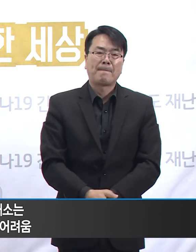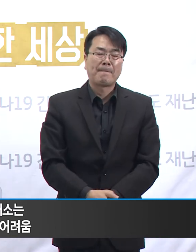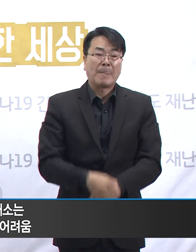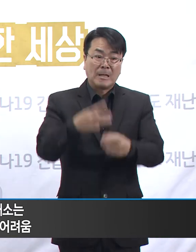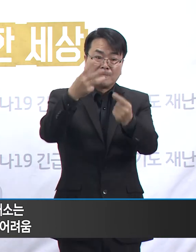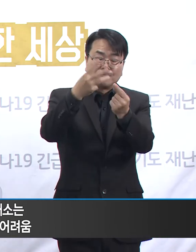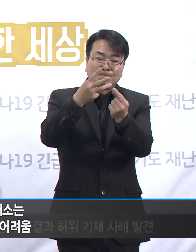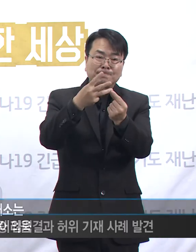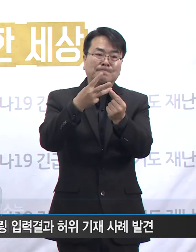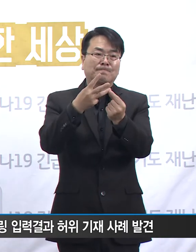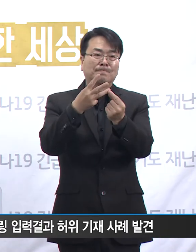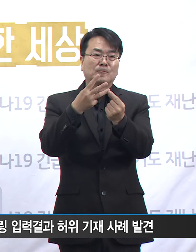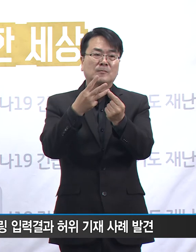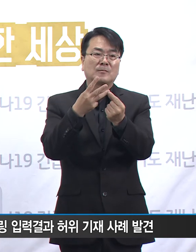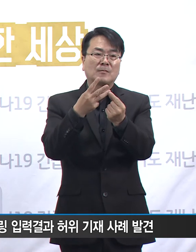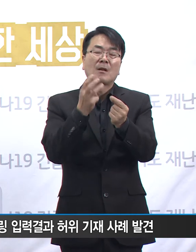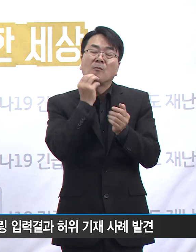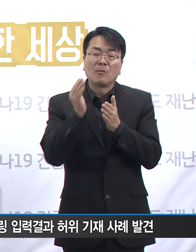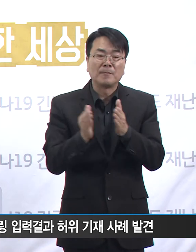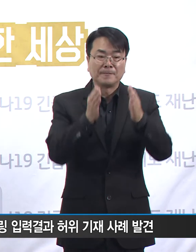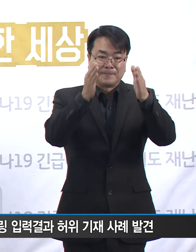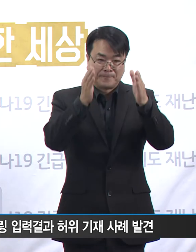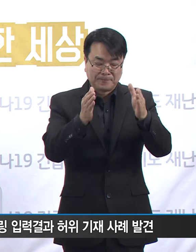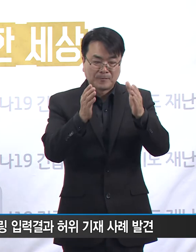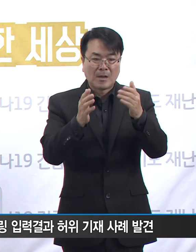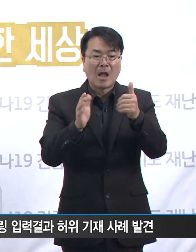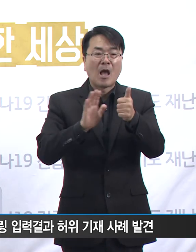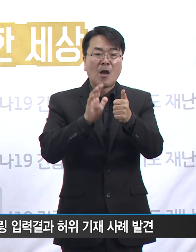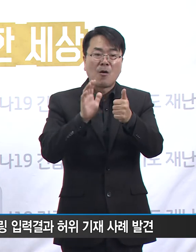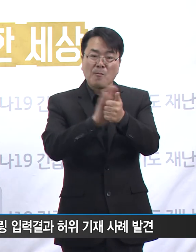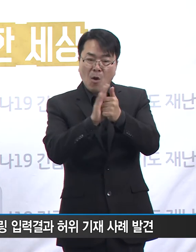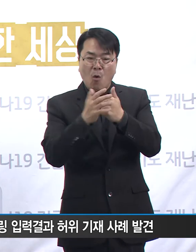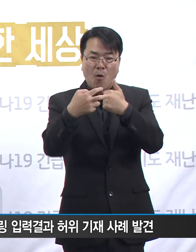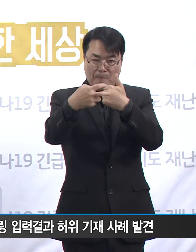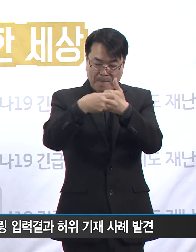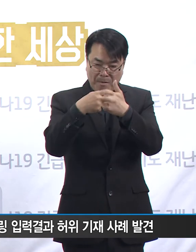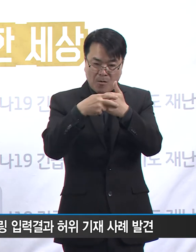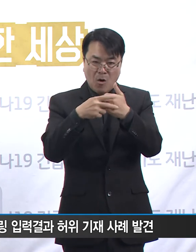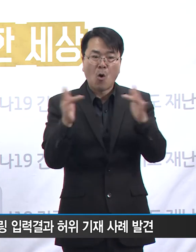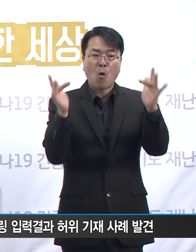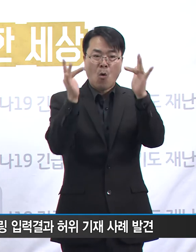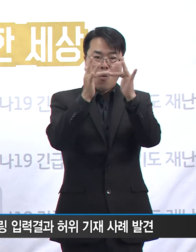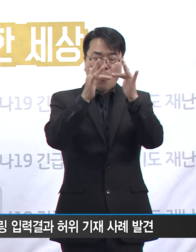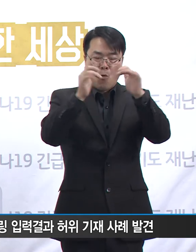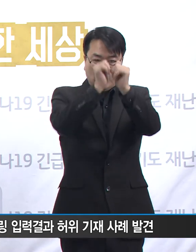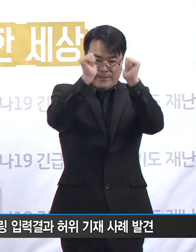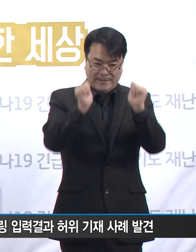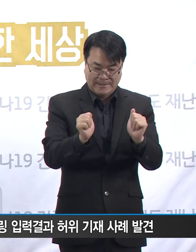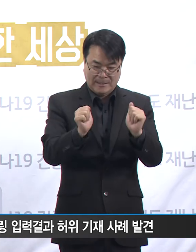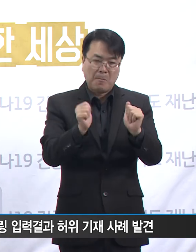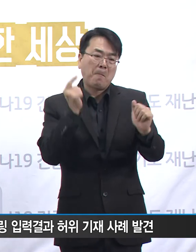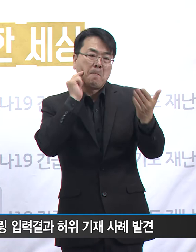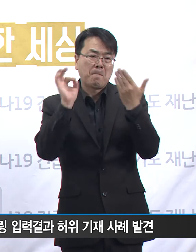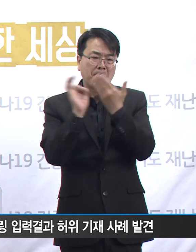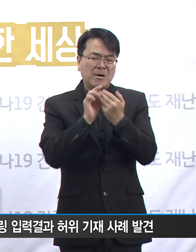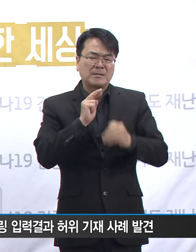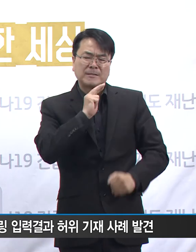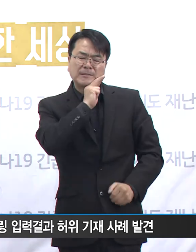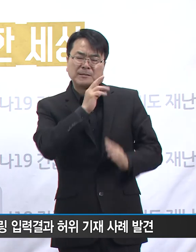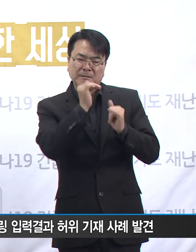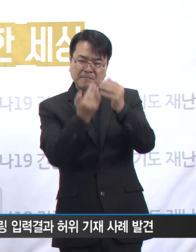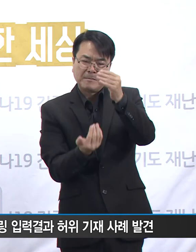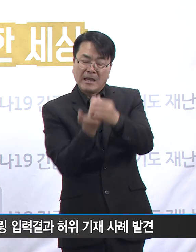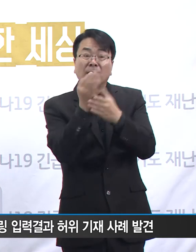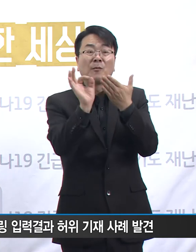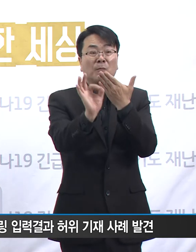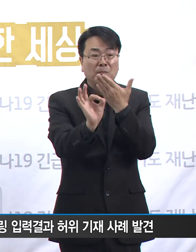셋째, 경기도 요양병원 온라인 시스템에 발열 등 유증상자에 대한 모니터링 입력